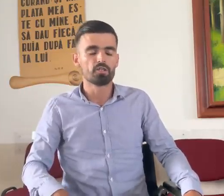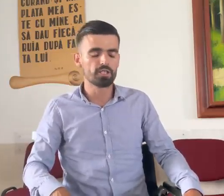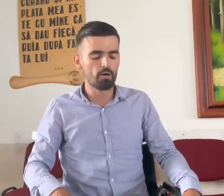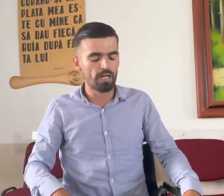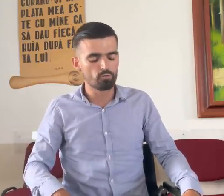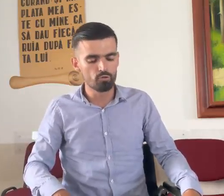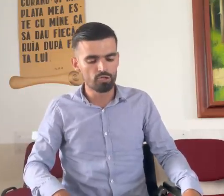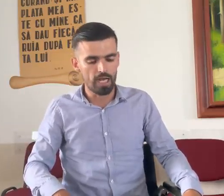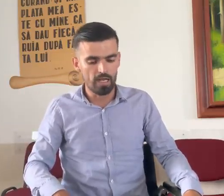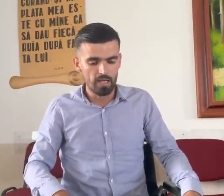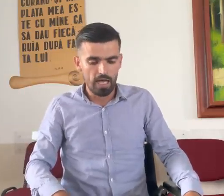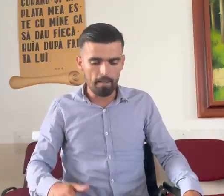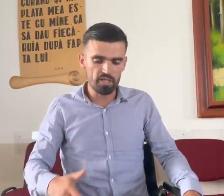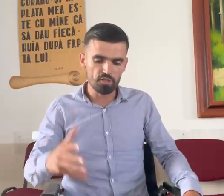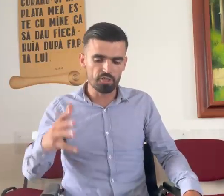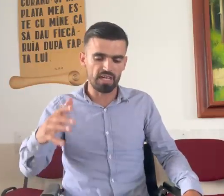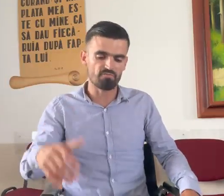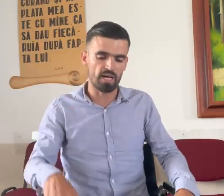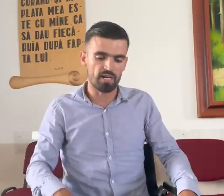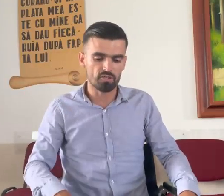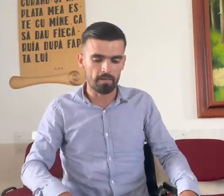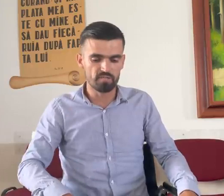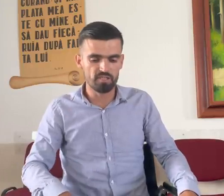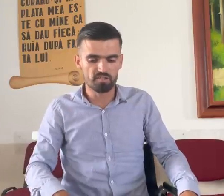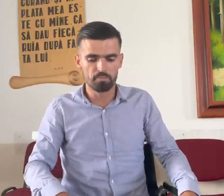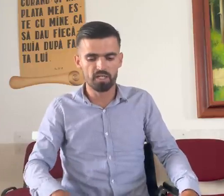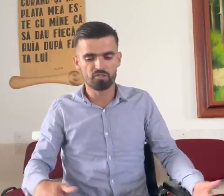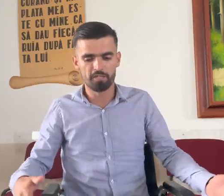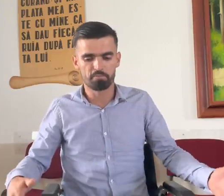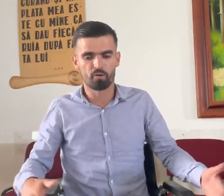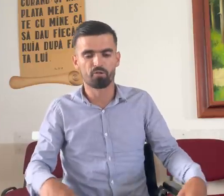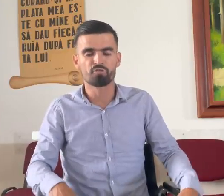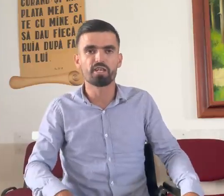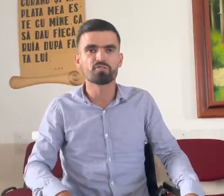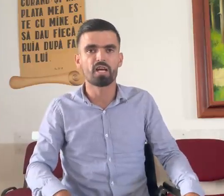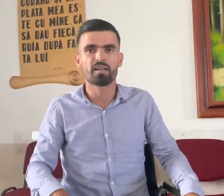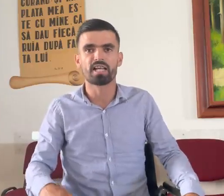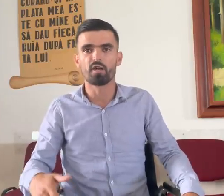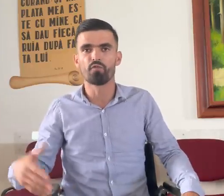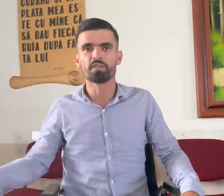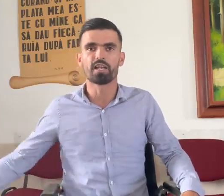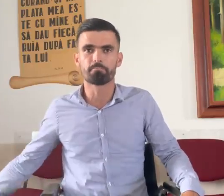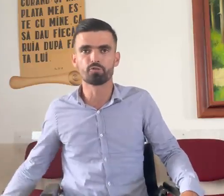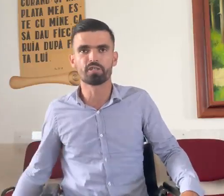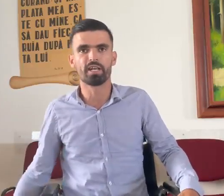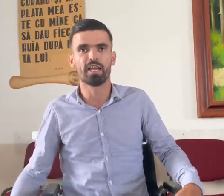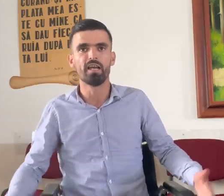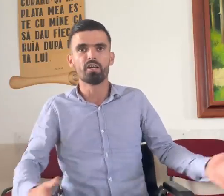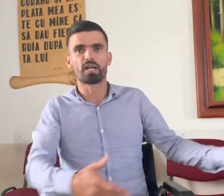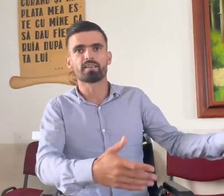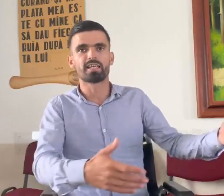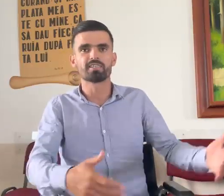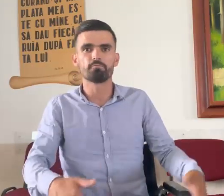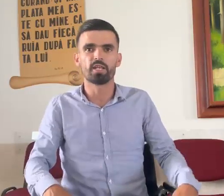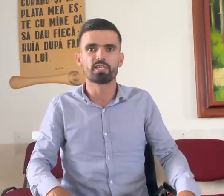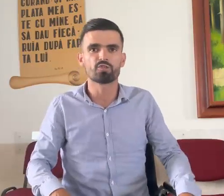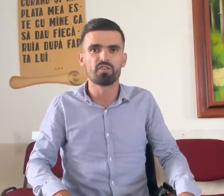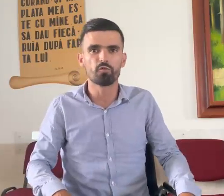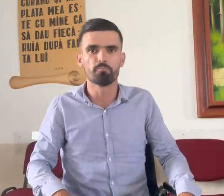Și eu atunci am ieșit afară și am zis, băi, ce prorocii și asta, eu vin de la pușcărie și asta îmi spune că o să fiu